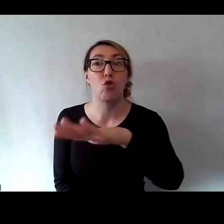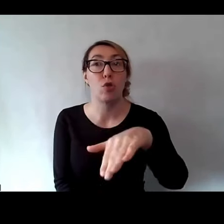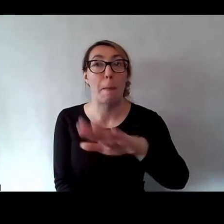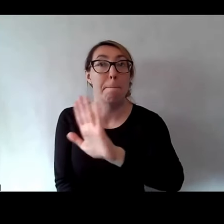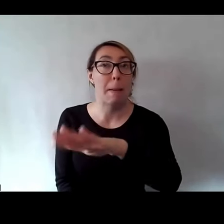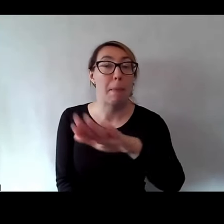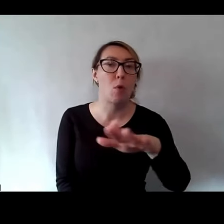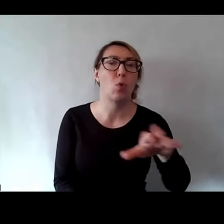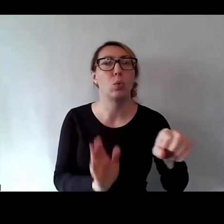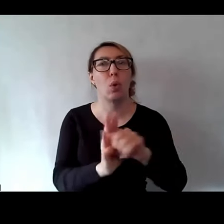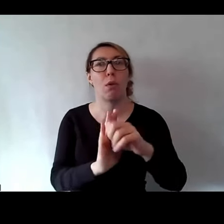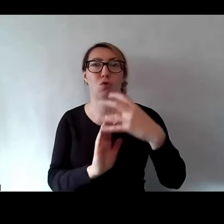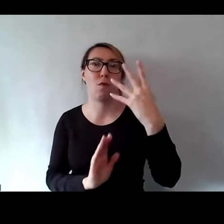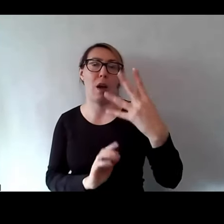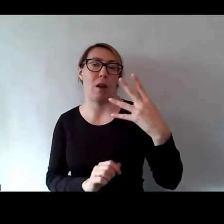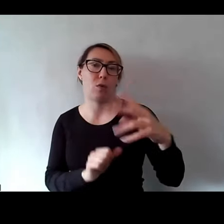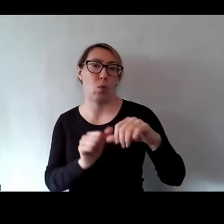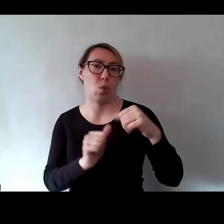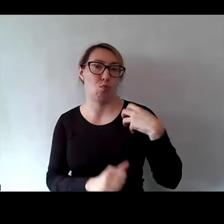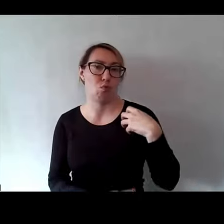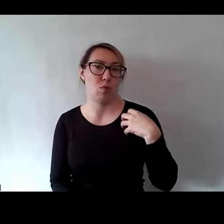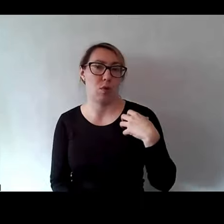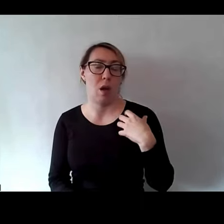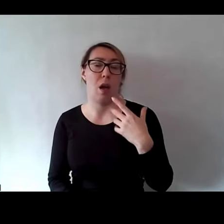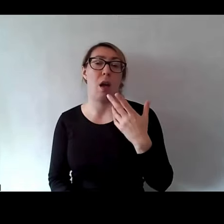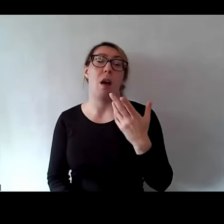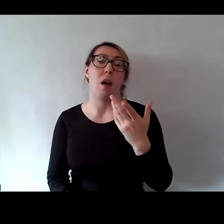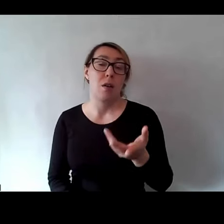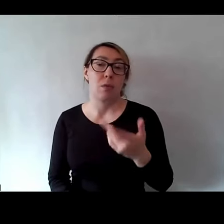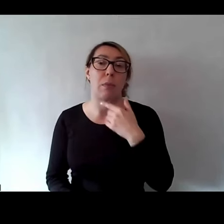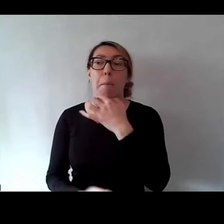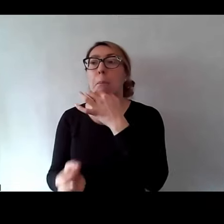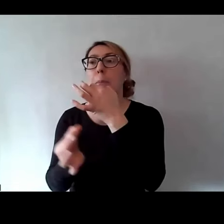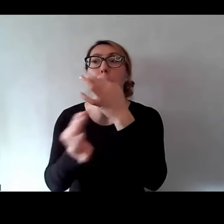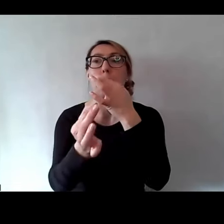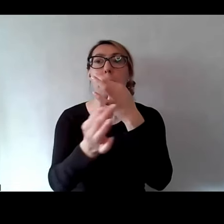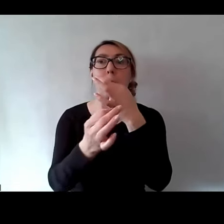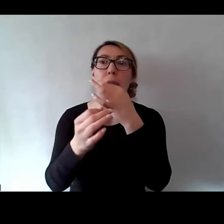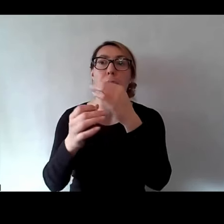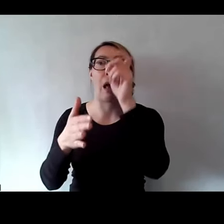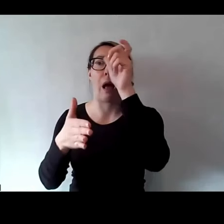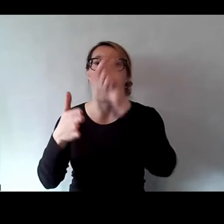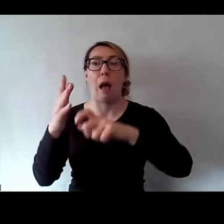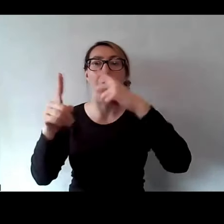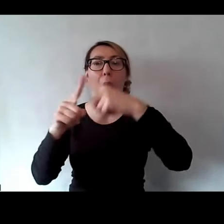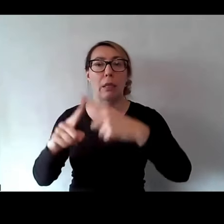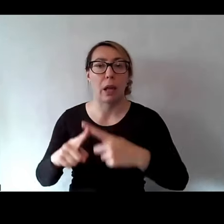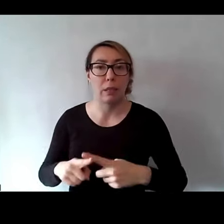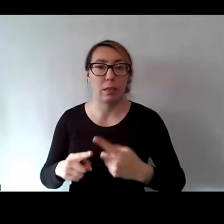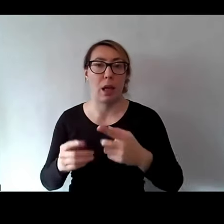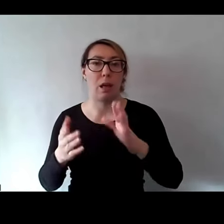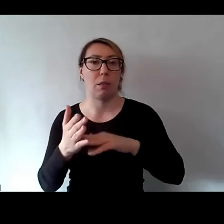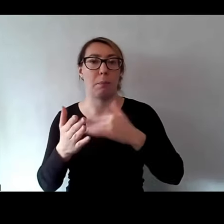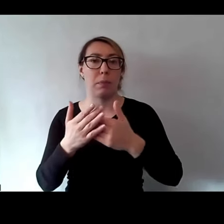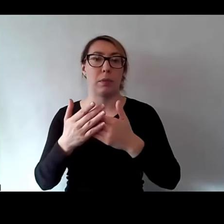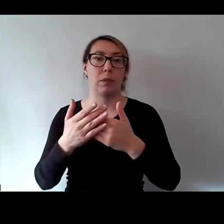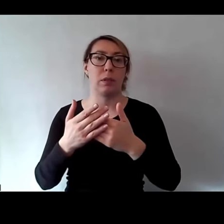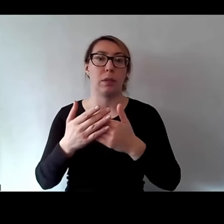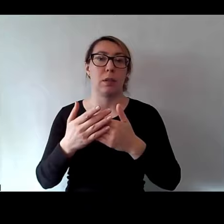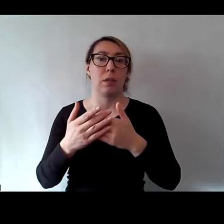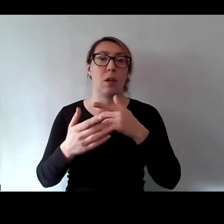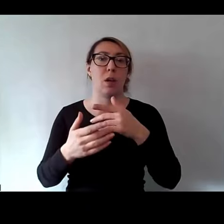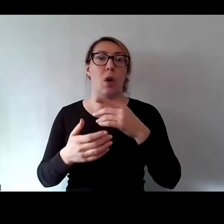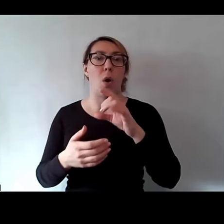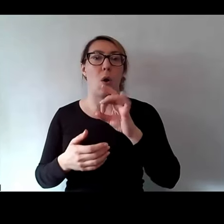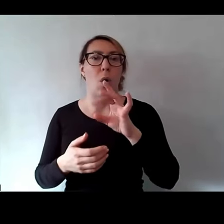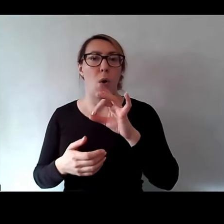tam do czwartego roku życia, nie? I zrobiłbym wywiad, ankietę trochę na bazie listy Ogdena. Ogden to jest